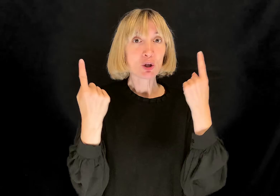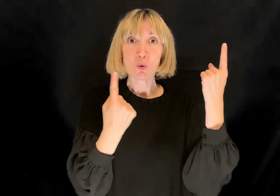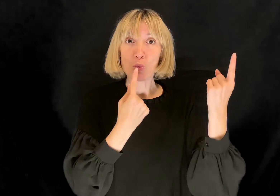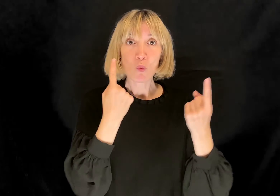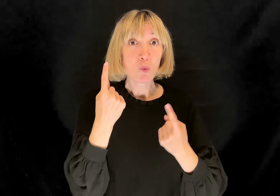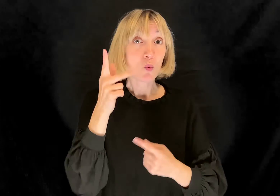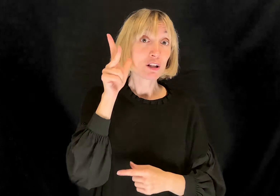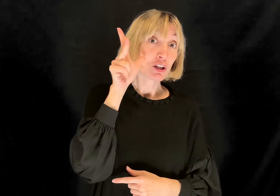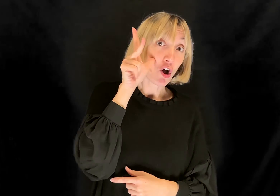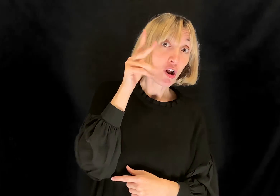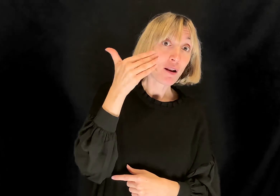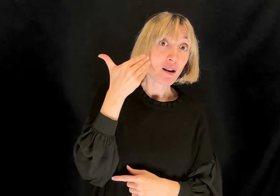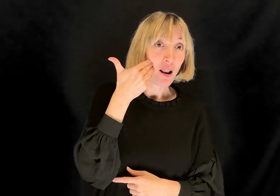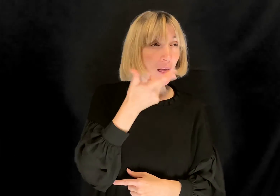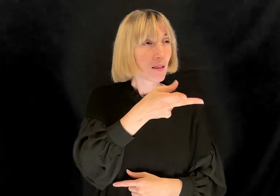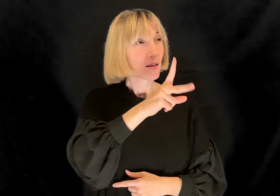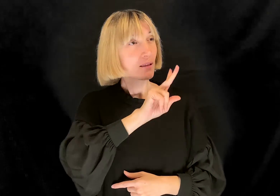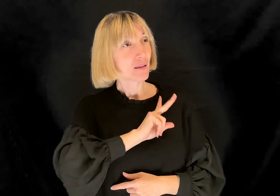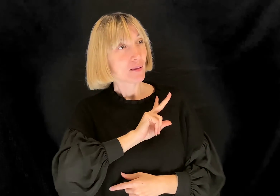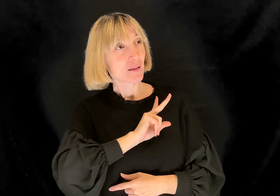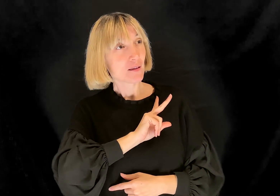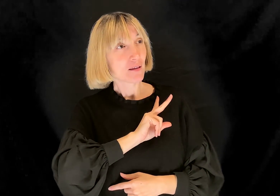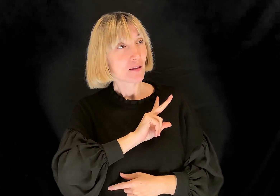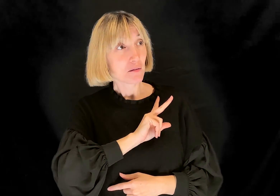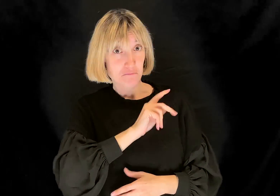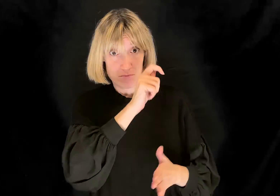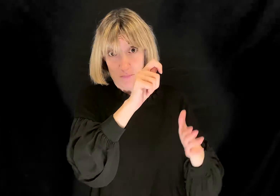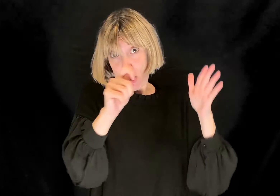uomo o donna, mi rispondeva è un cappello.